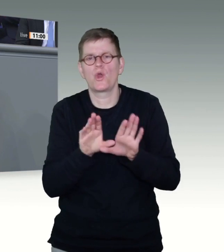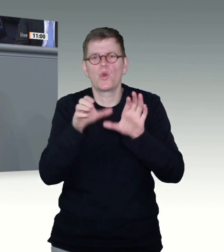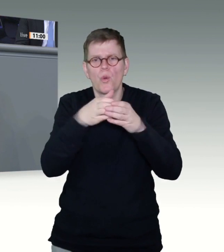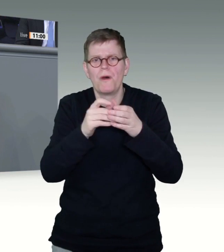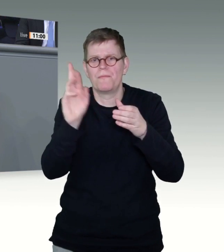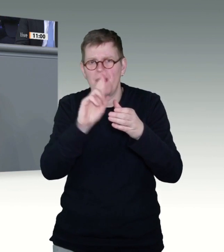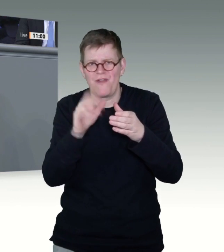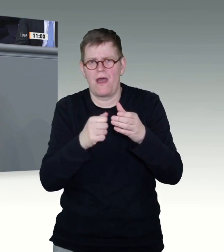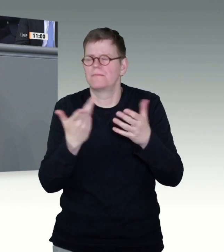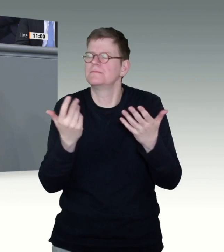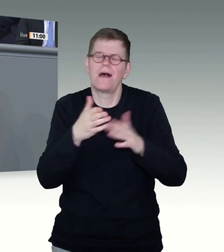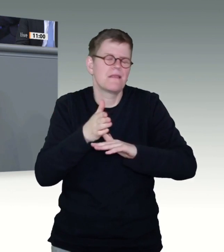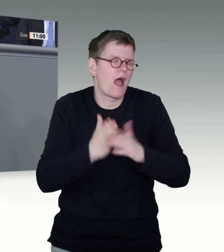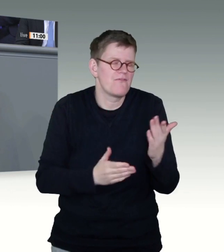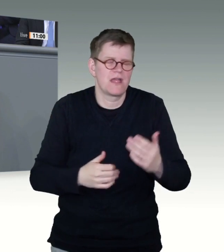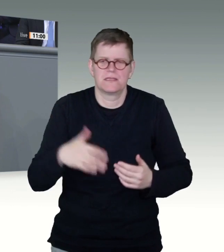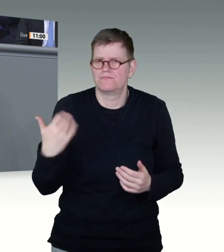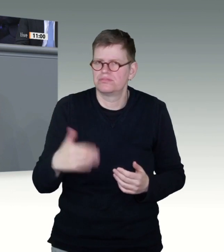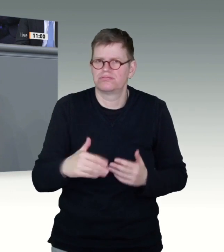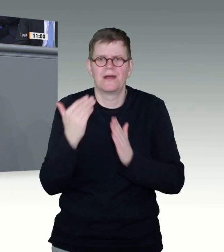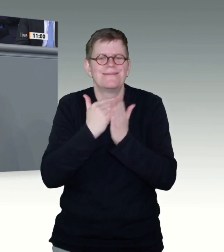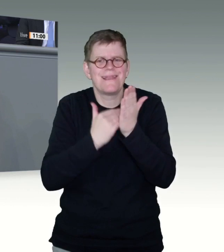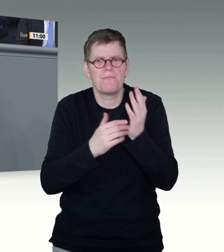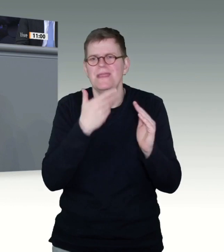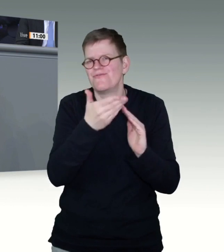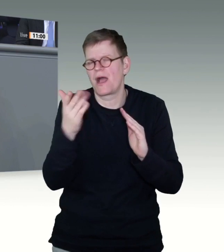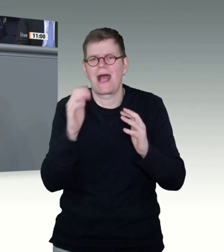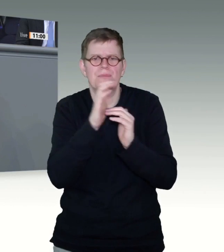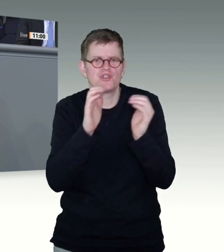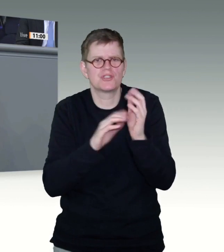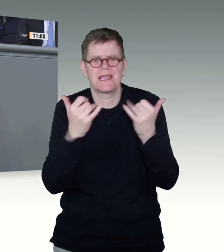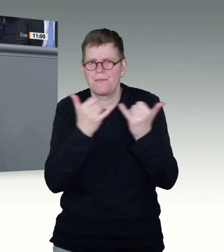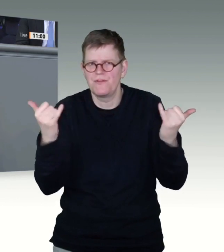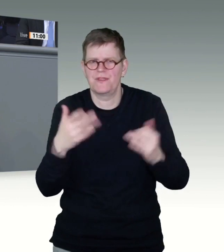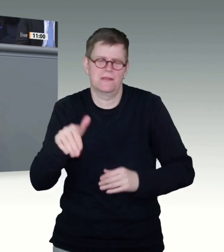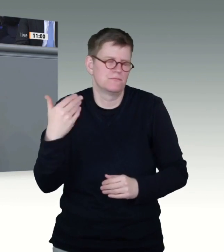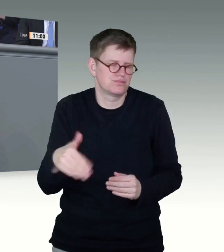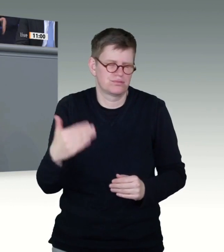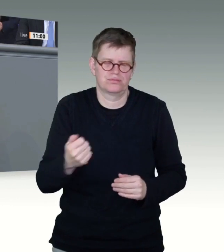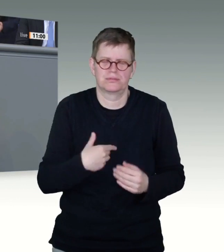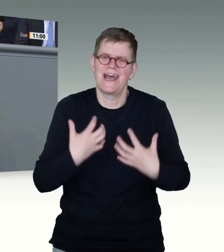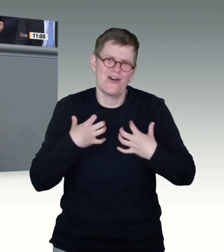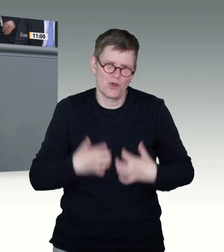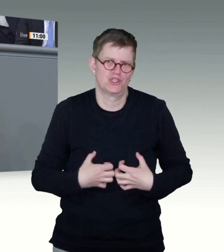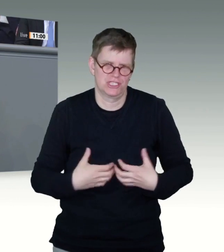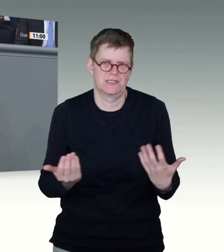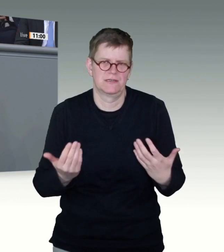frustrierende Terminvergabesysteme der Länder. Insofern muss sich der FDP-Fraktion völlig recht geben, dass sie dieses Problem